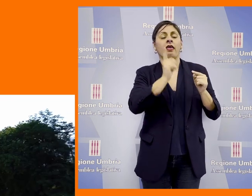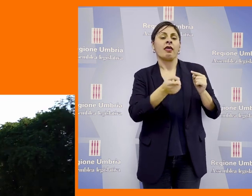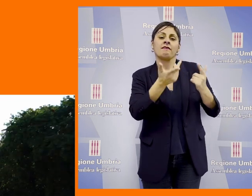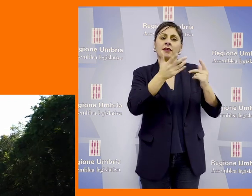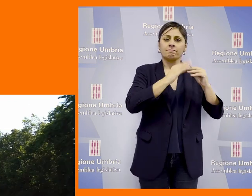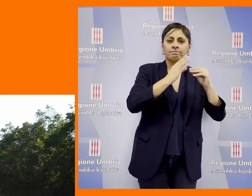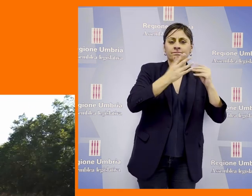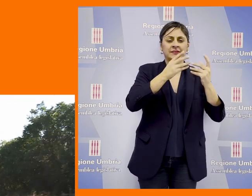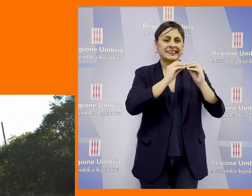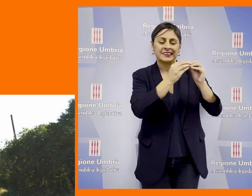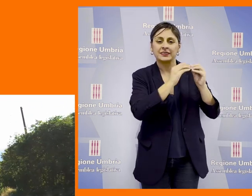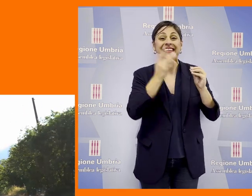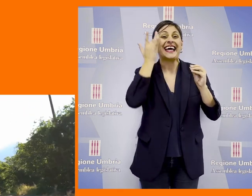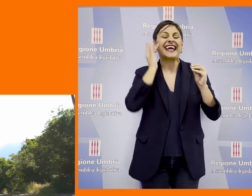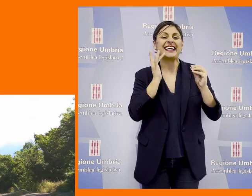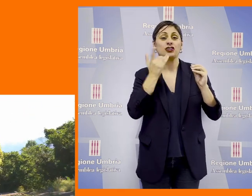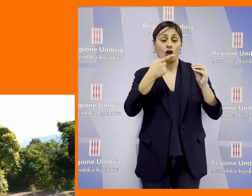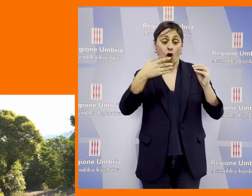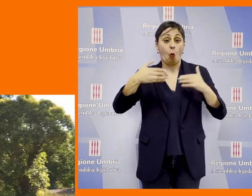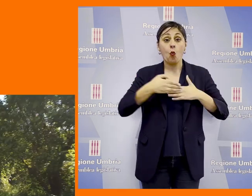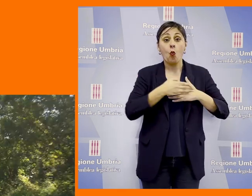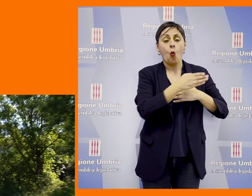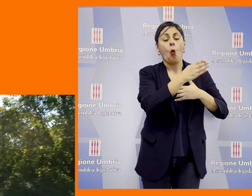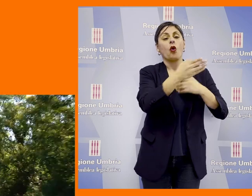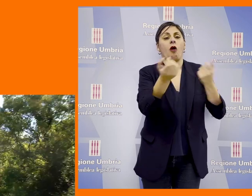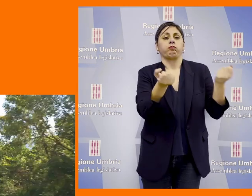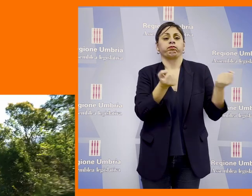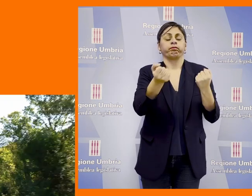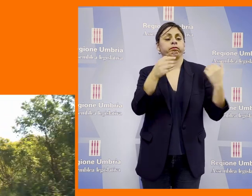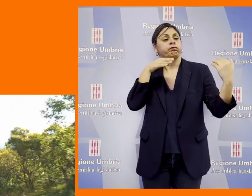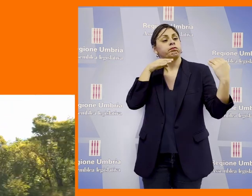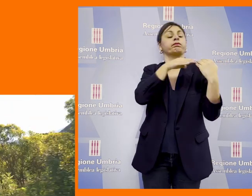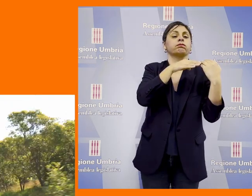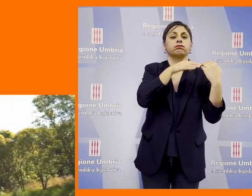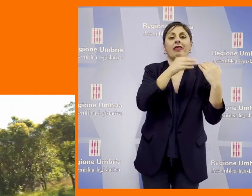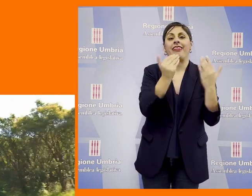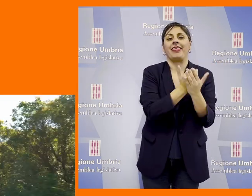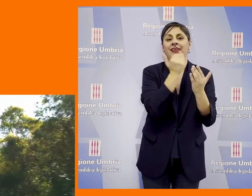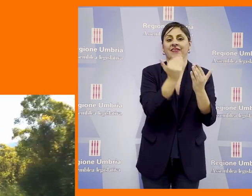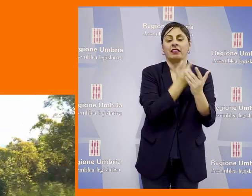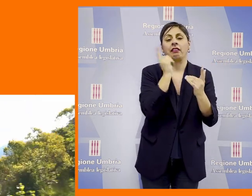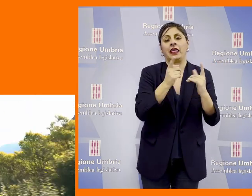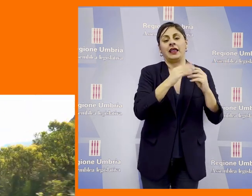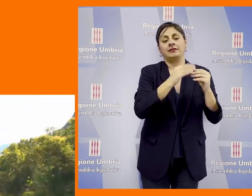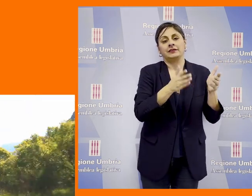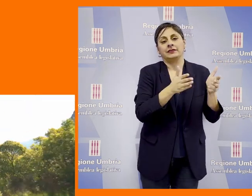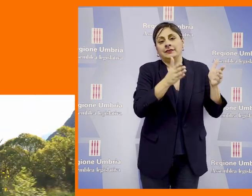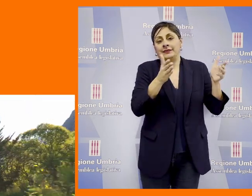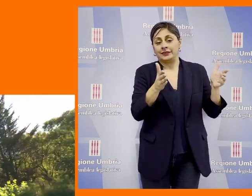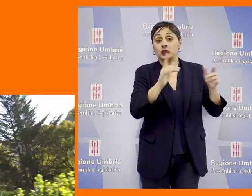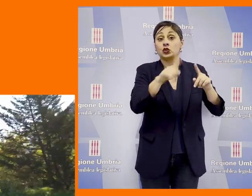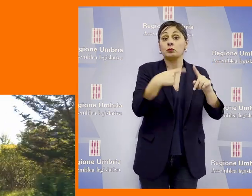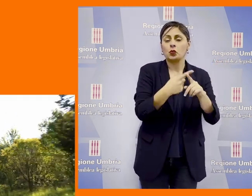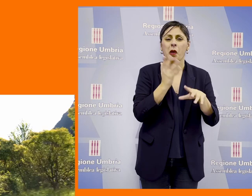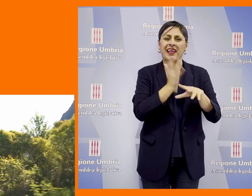quelli volti ad eliminare il rischio collisione in curva tra due mezzi pesanti che procedono in direzioni opposte e